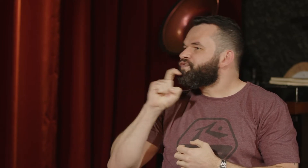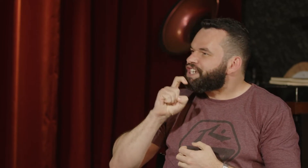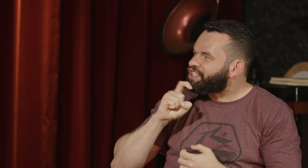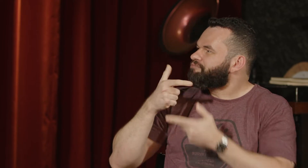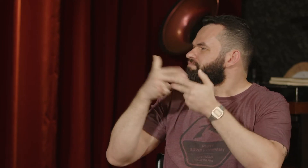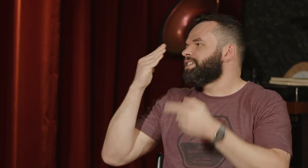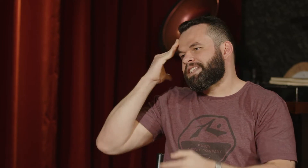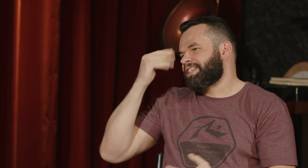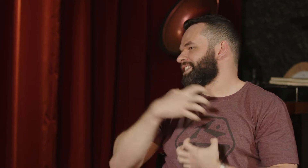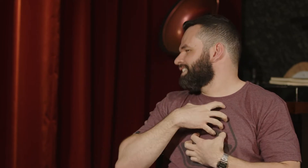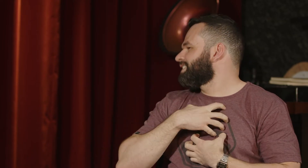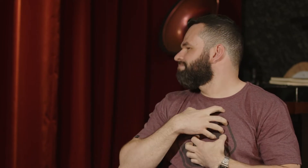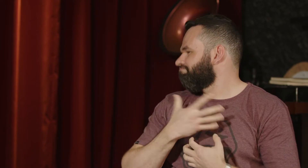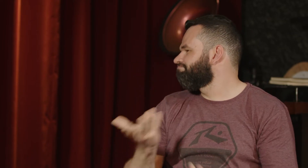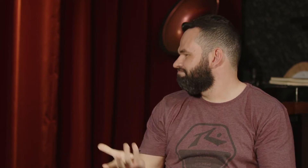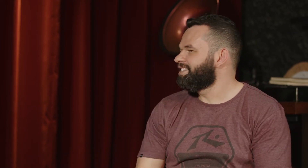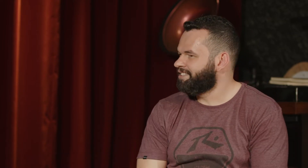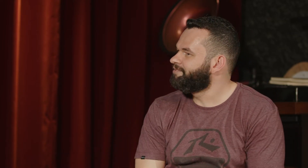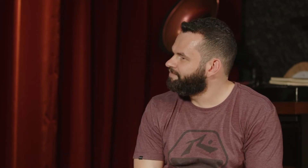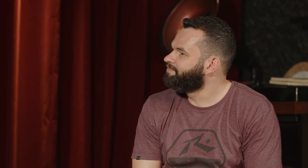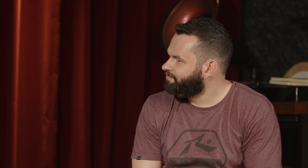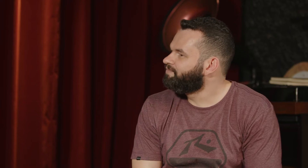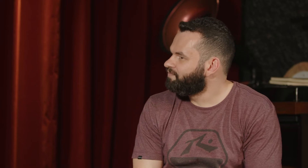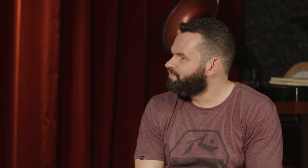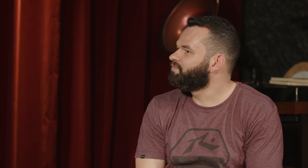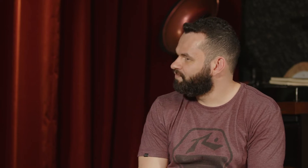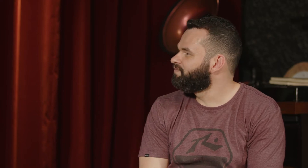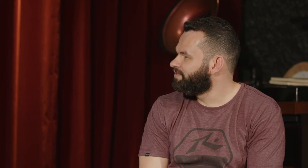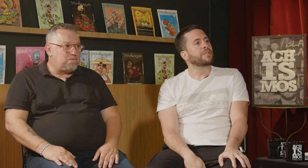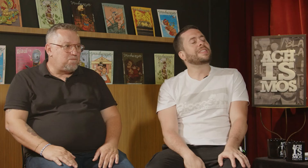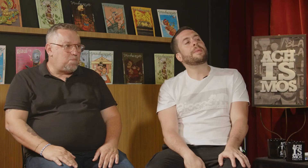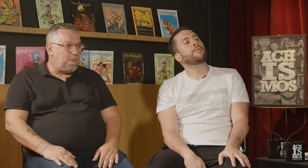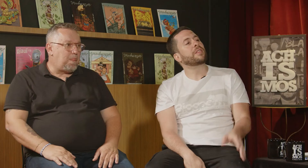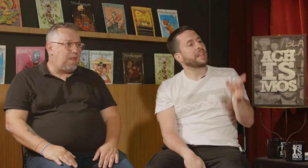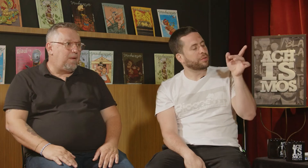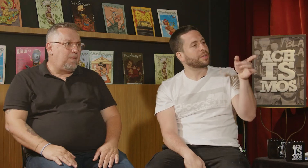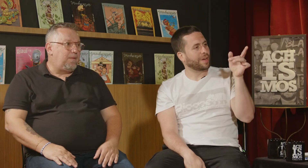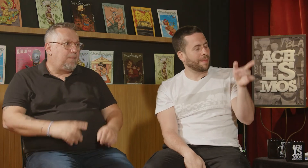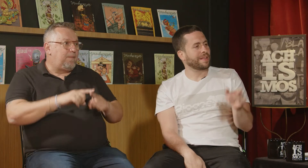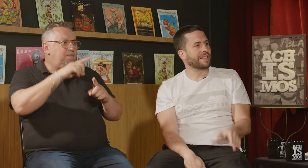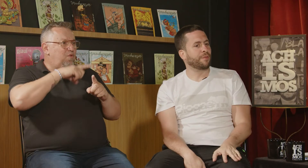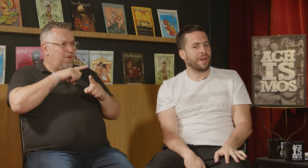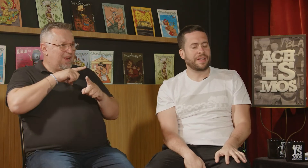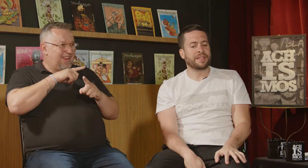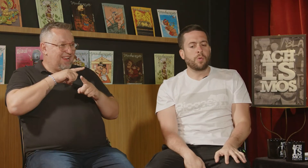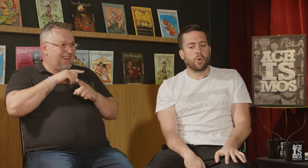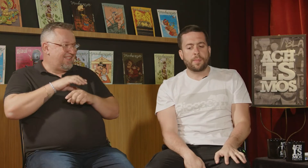surdo, por exemplo, questão de cores, nomes, é tudo em sinais. Você tem uma voz dentro da sua cabeça que fala, não come